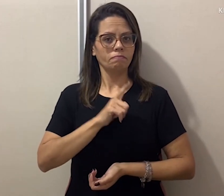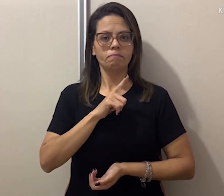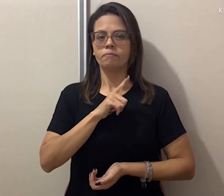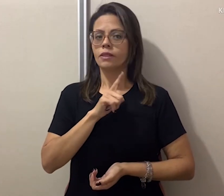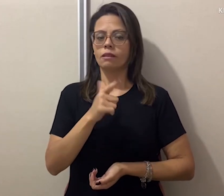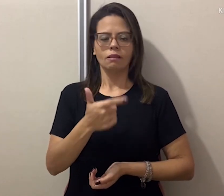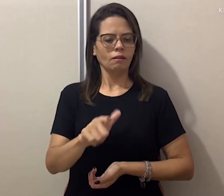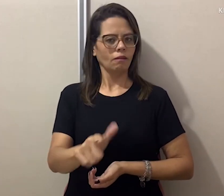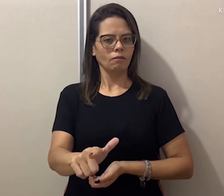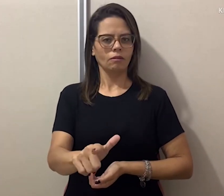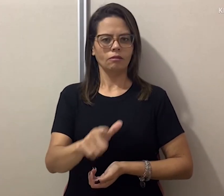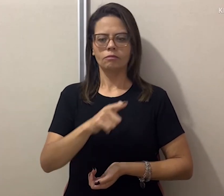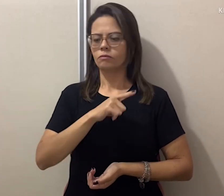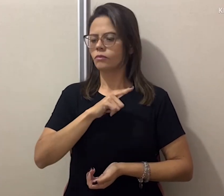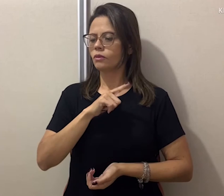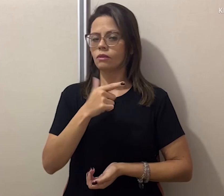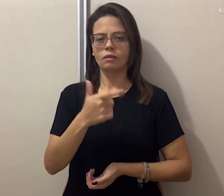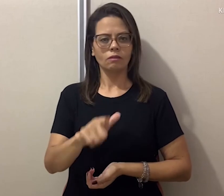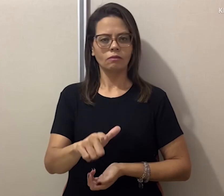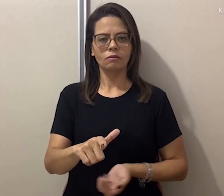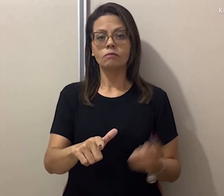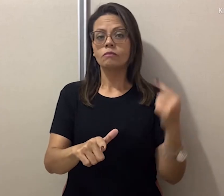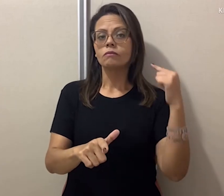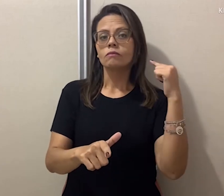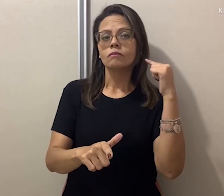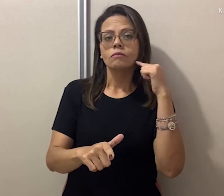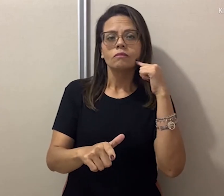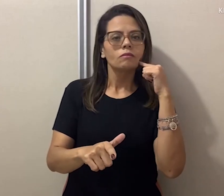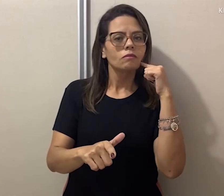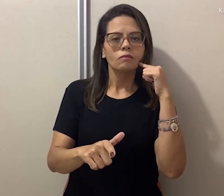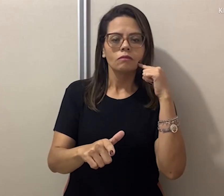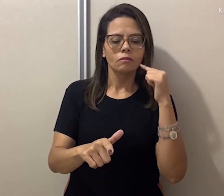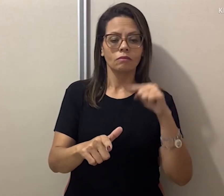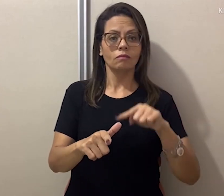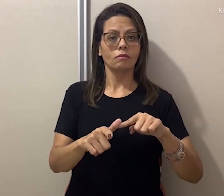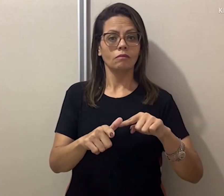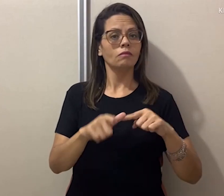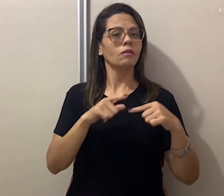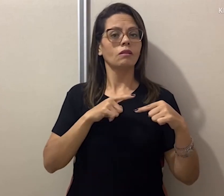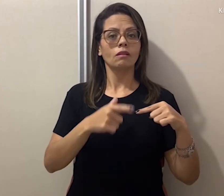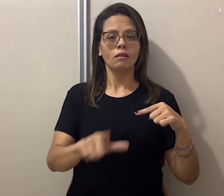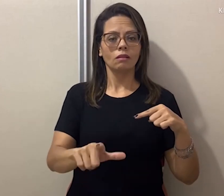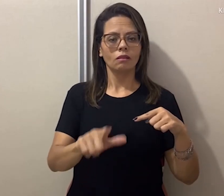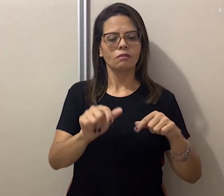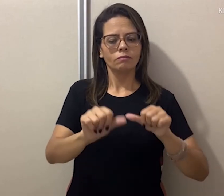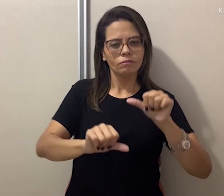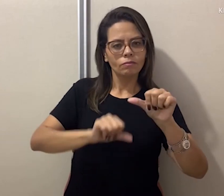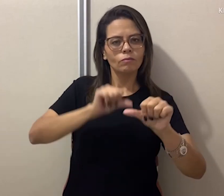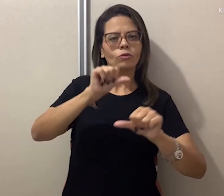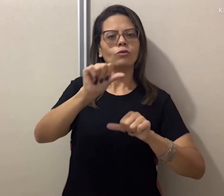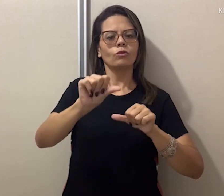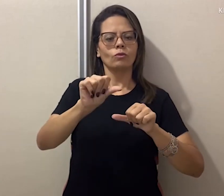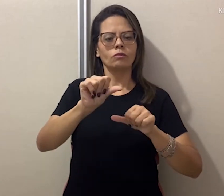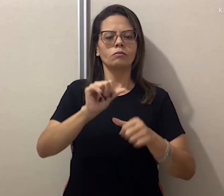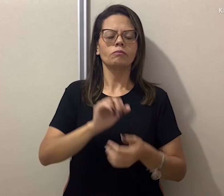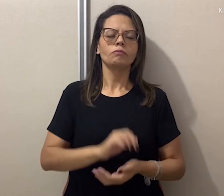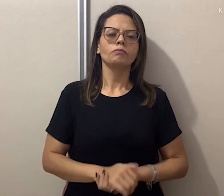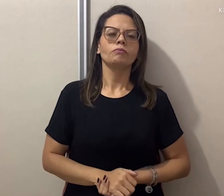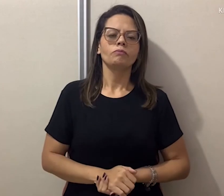Ter, não ter, ter, não ter, o movimento com a cabeça e o sinal também muda aqui,